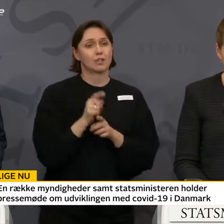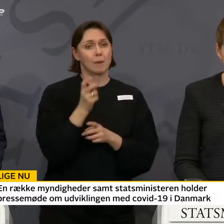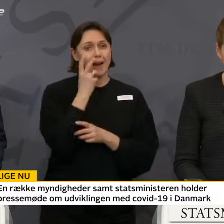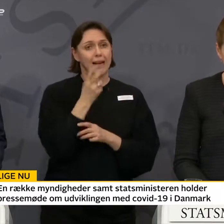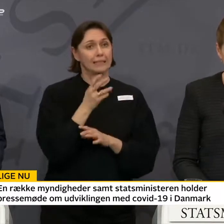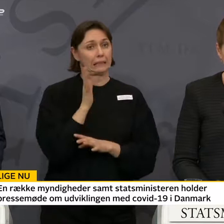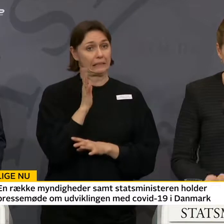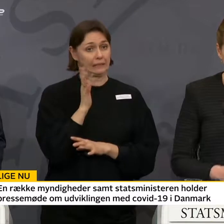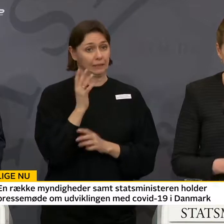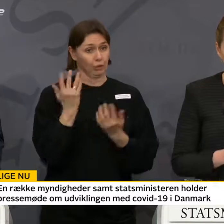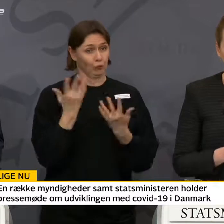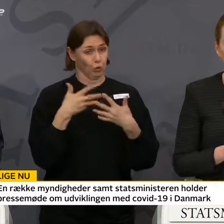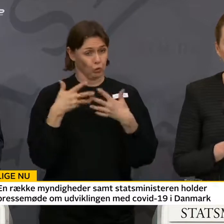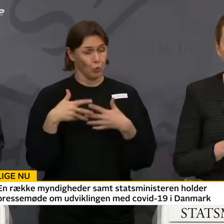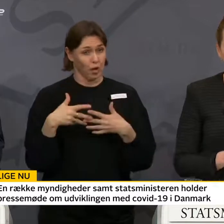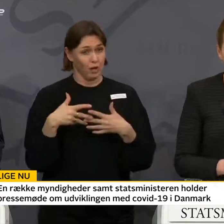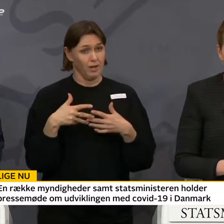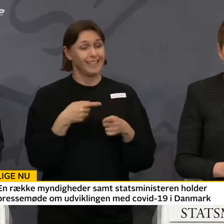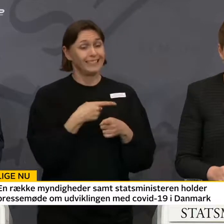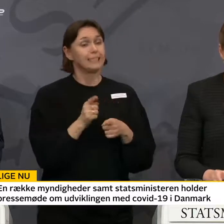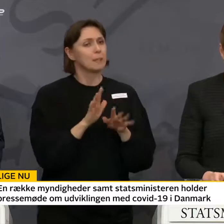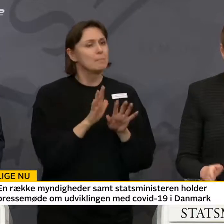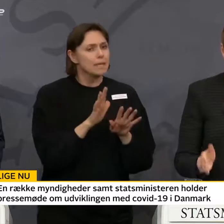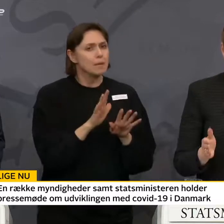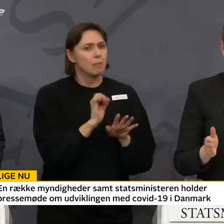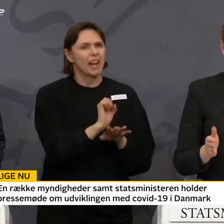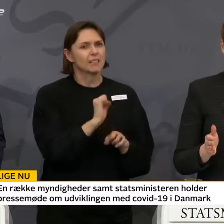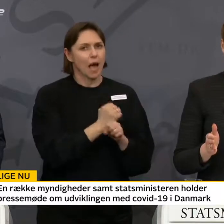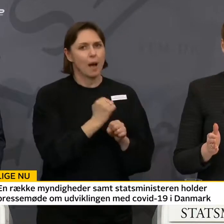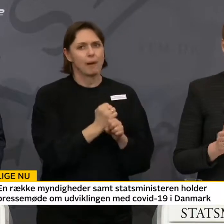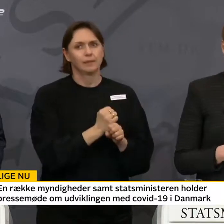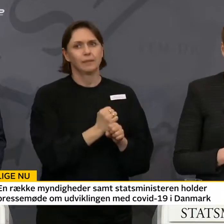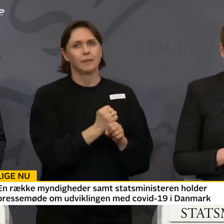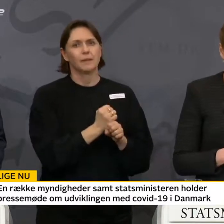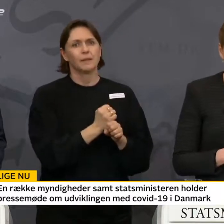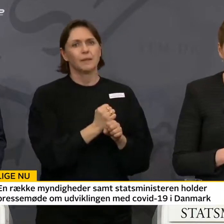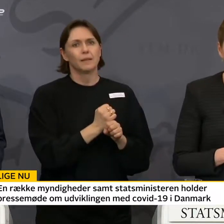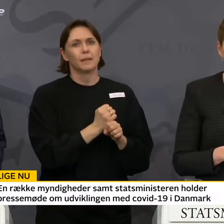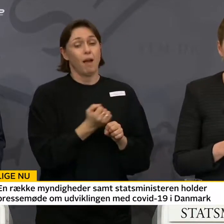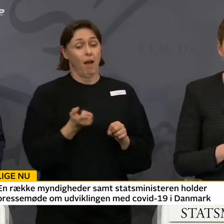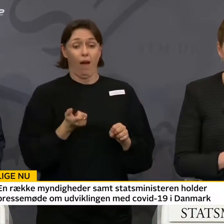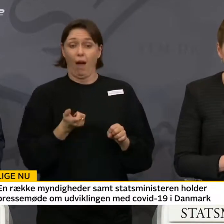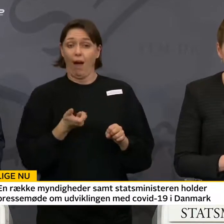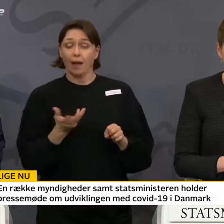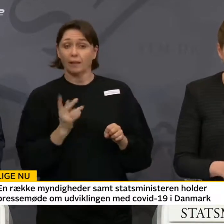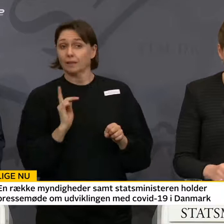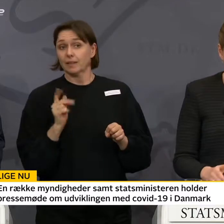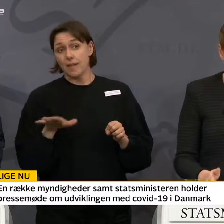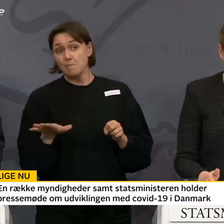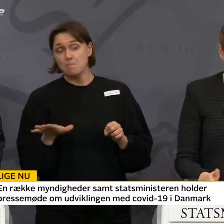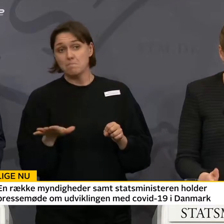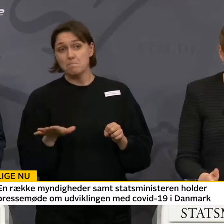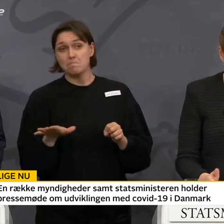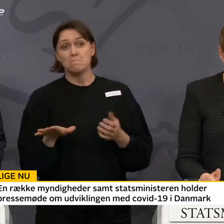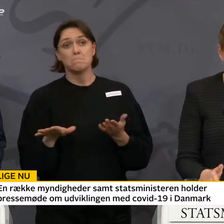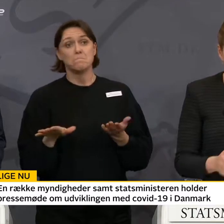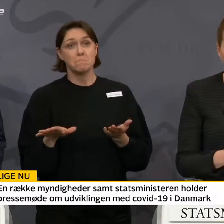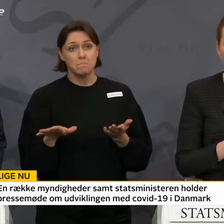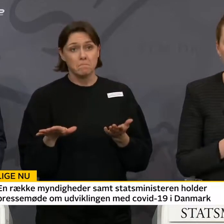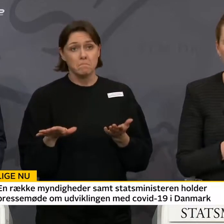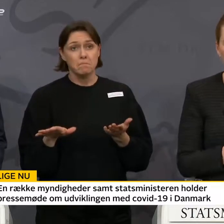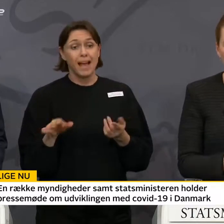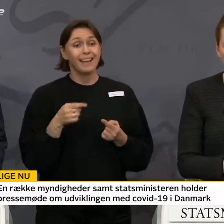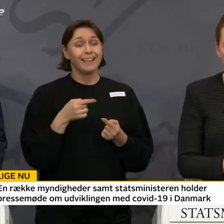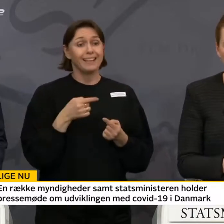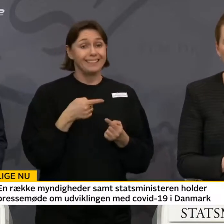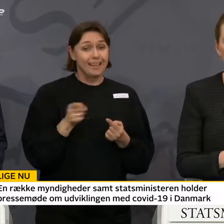funktion, skal blive på arbejde. Andre skal hjem. Dem,